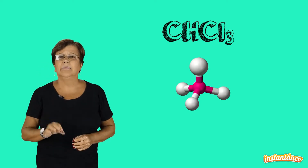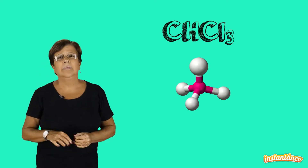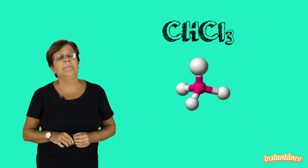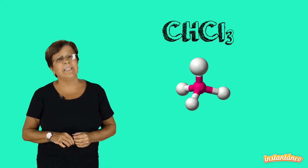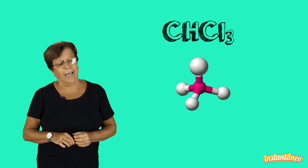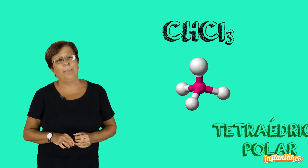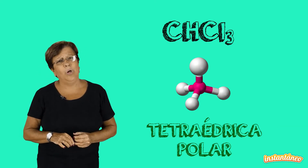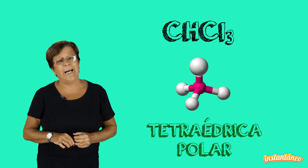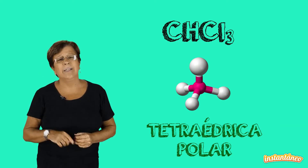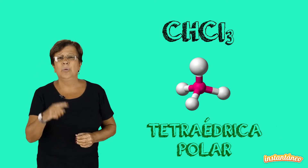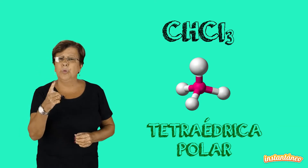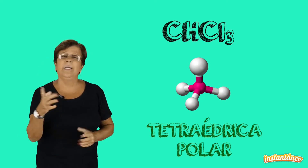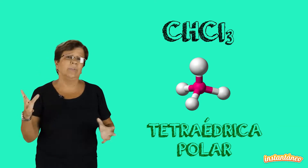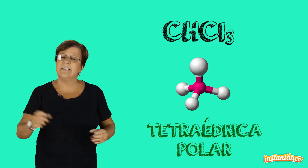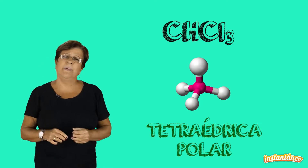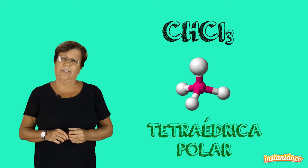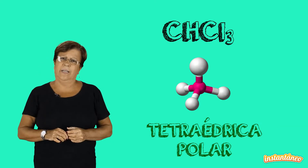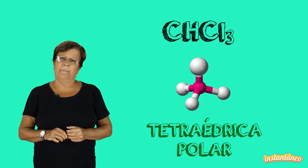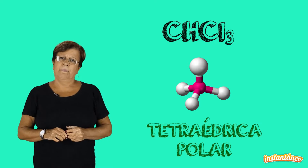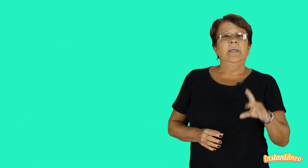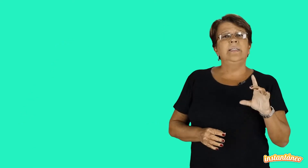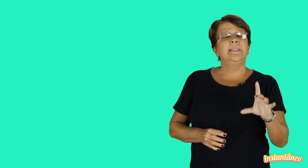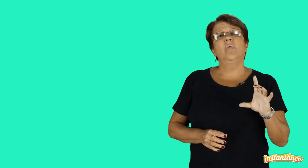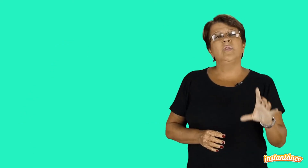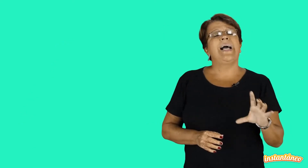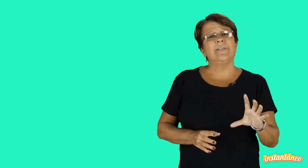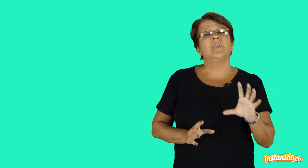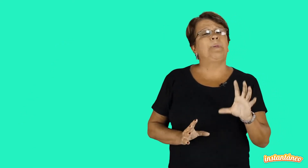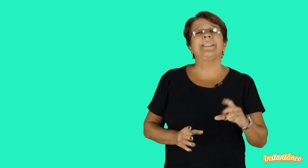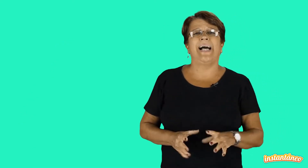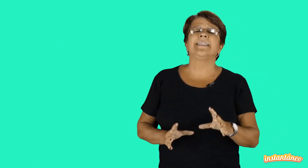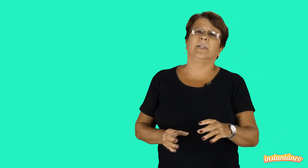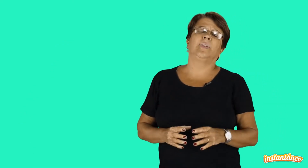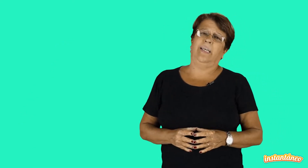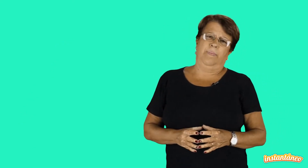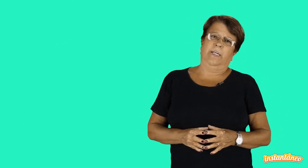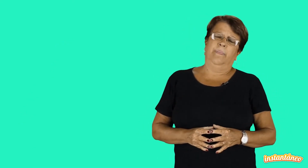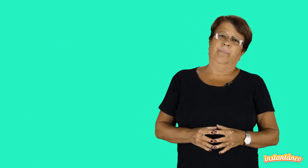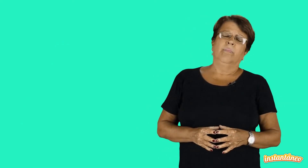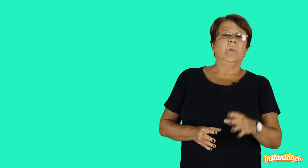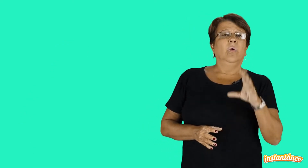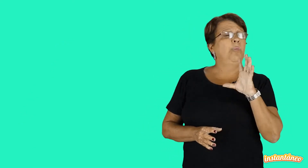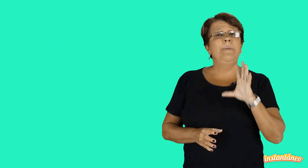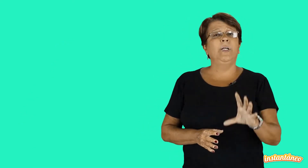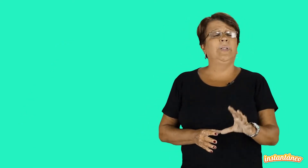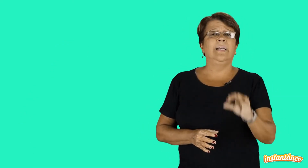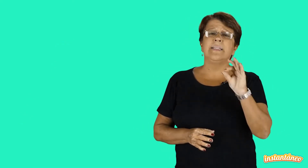mas ela é polar porque não tem simetria. Existem alguns casos especiais dentro da química. O primeiro deles